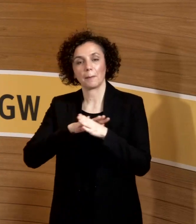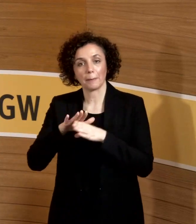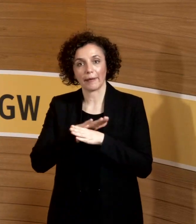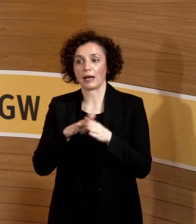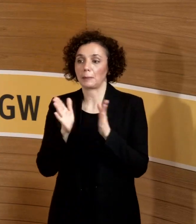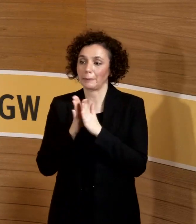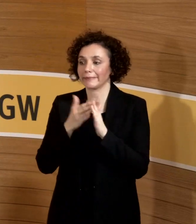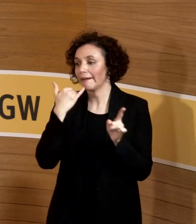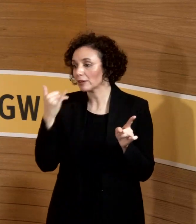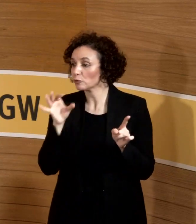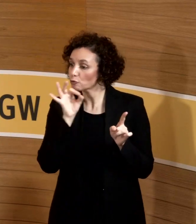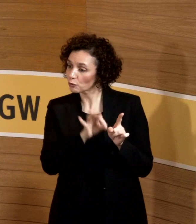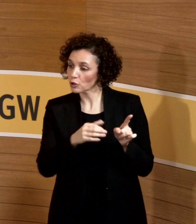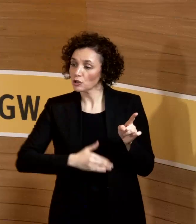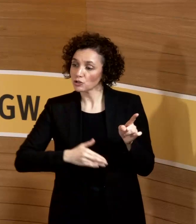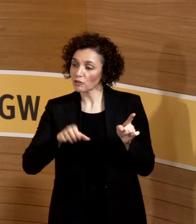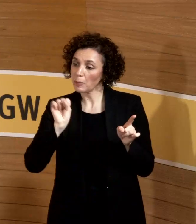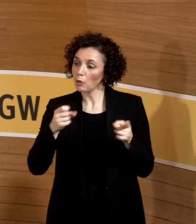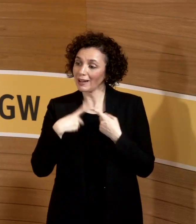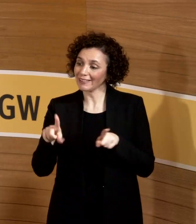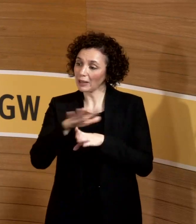für die Schwangere was anderes suchen.